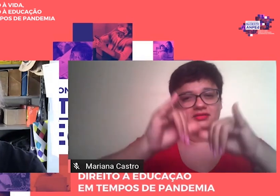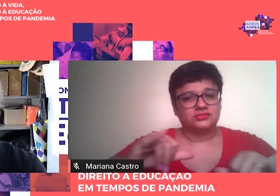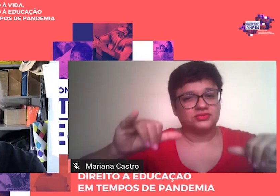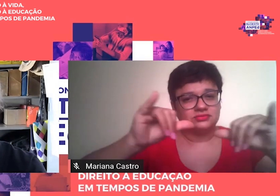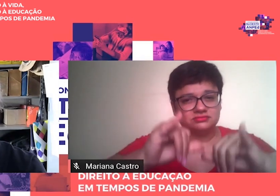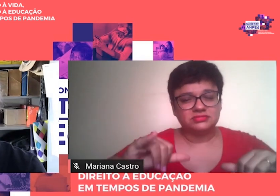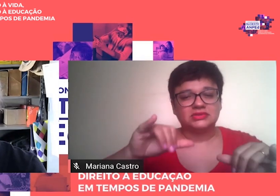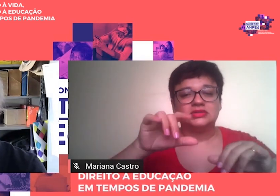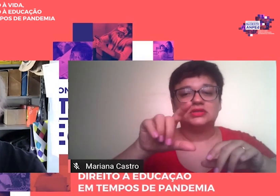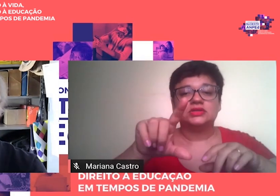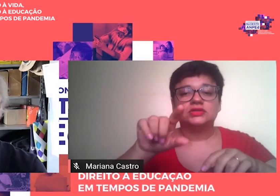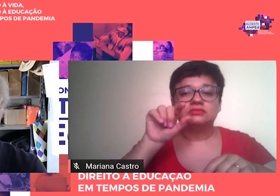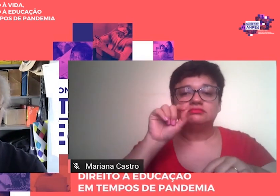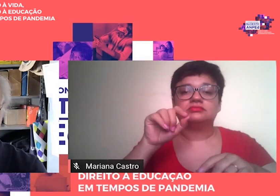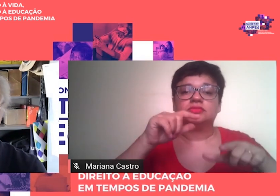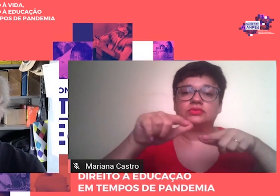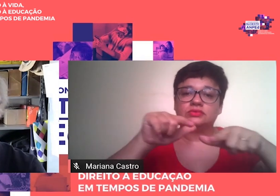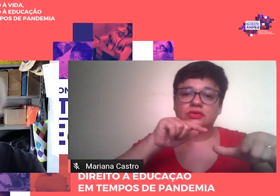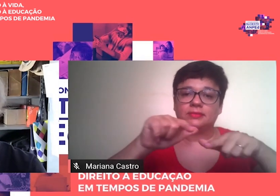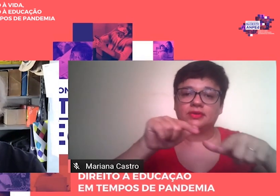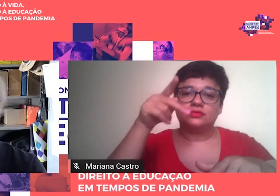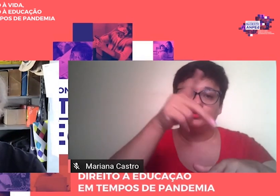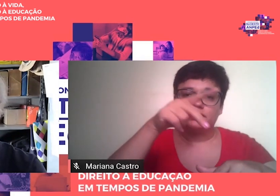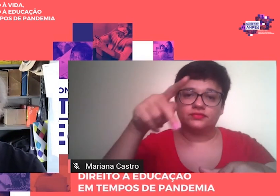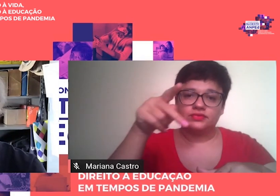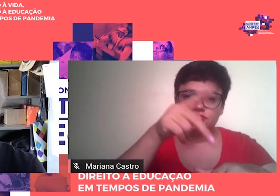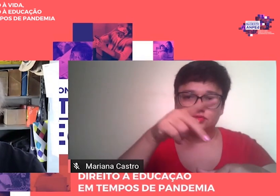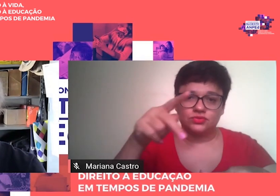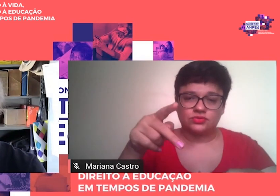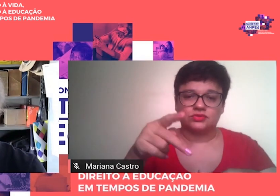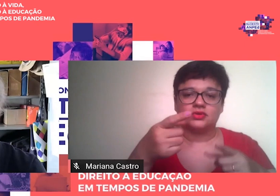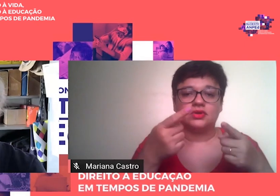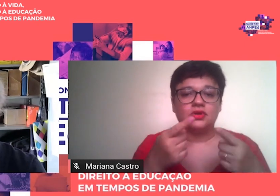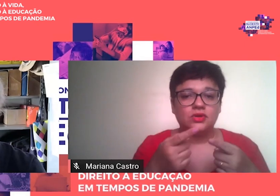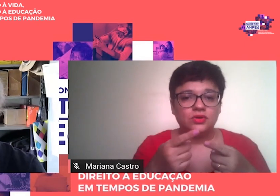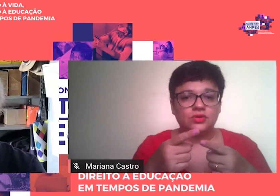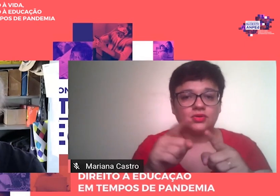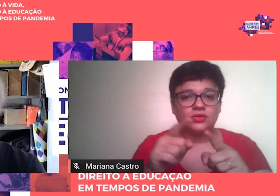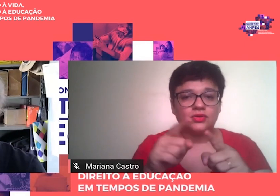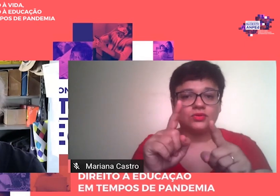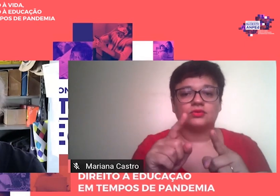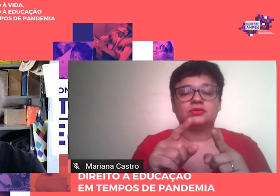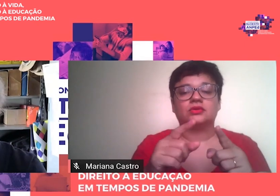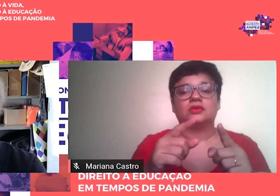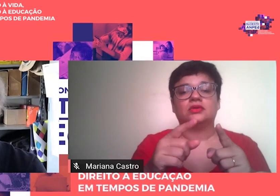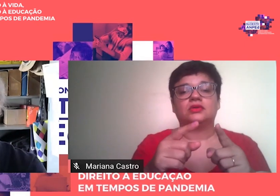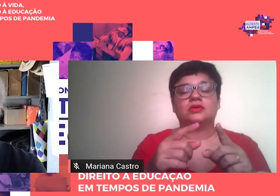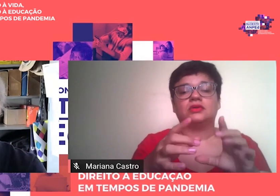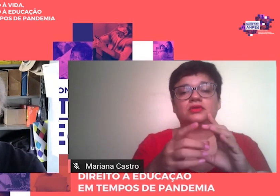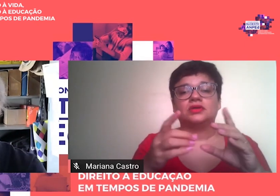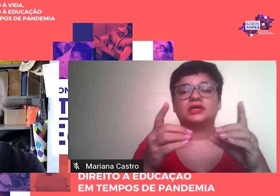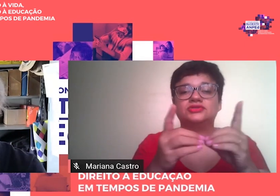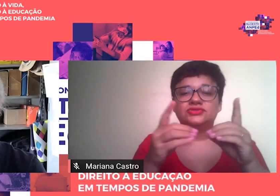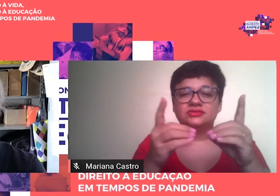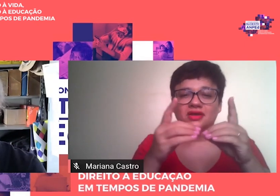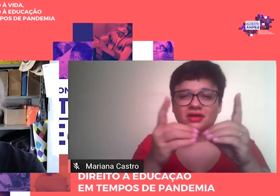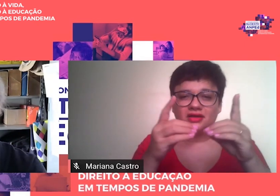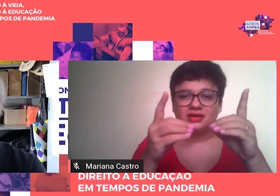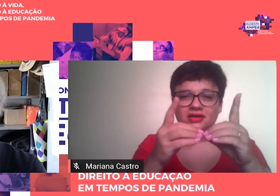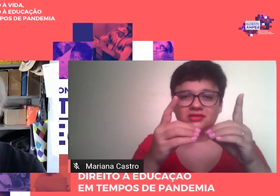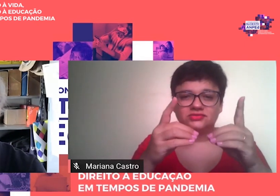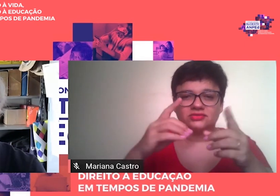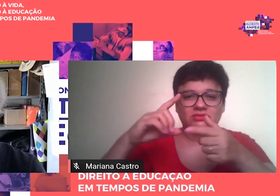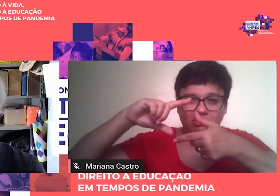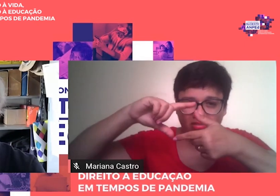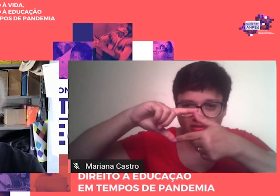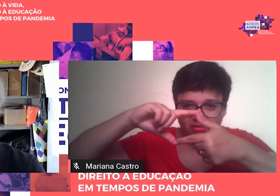restrições ao trabalho docente, negando o princípio da autonomia didática consagrado nas normas de